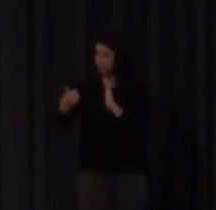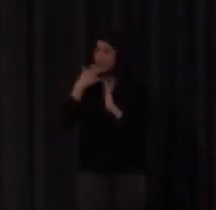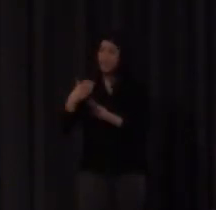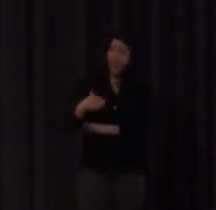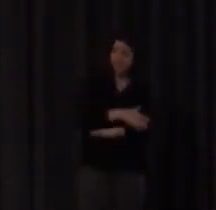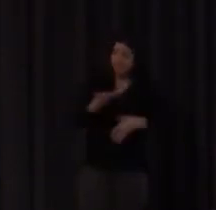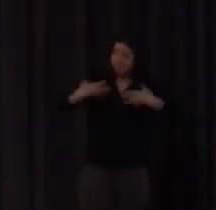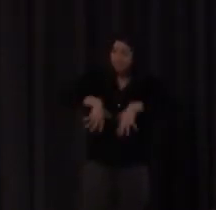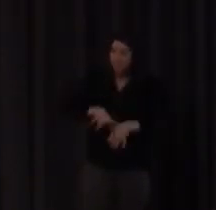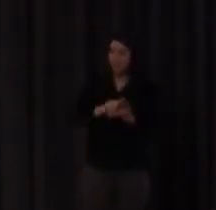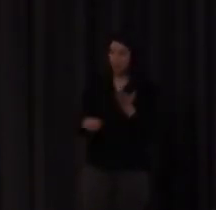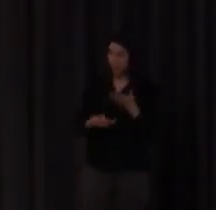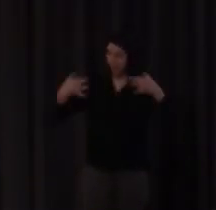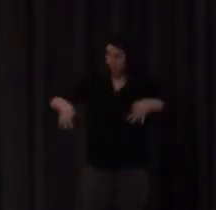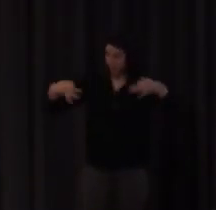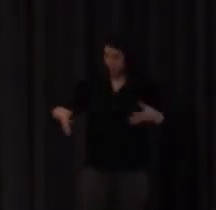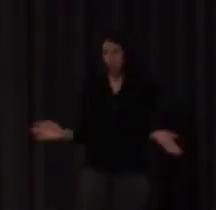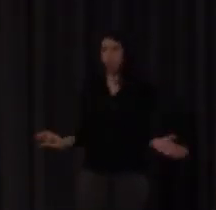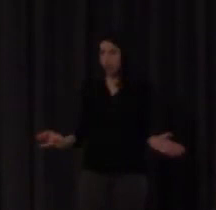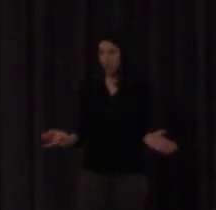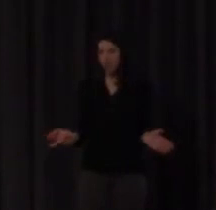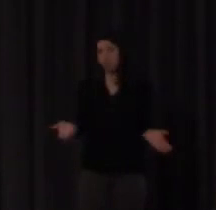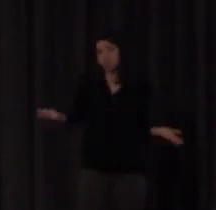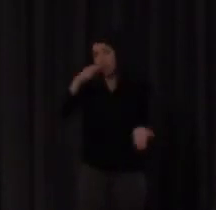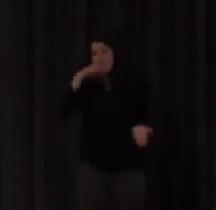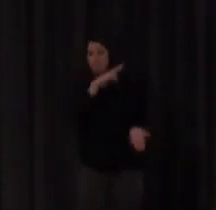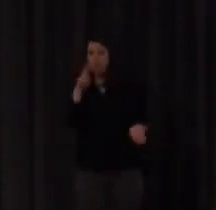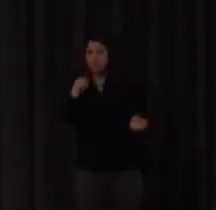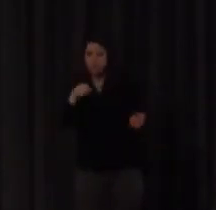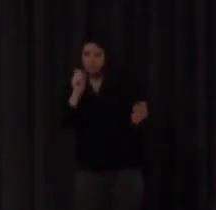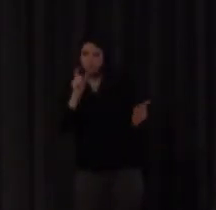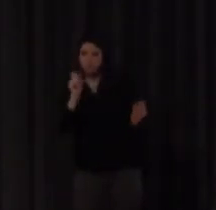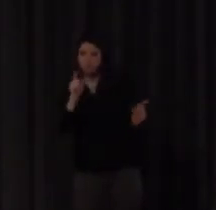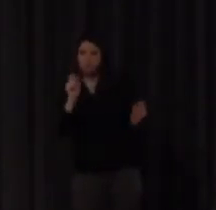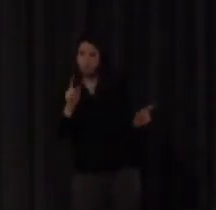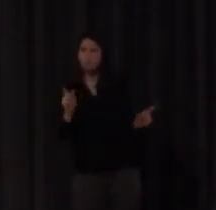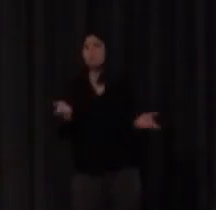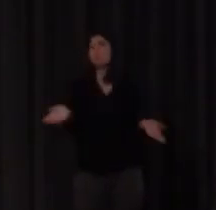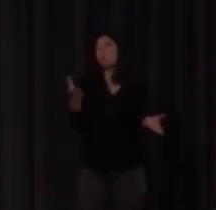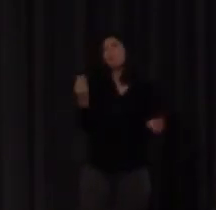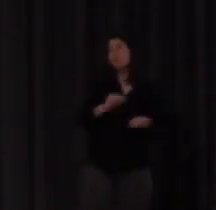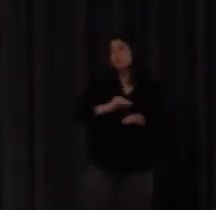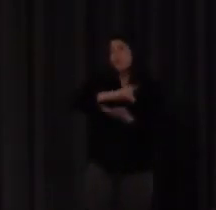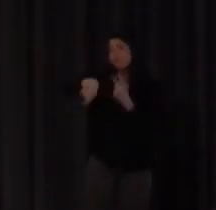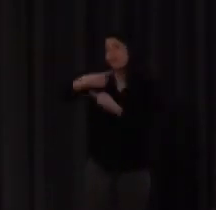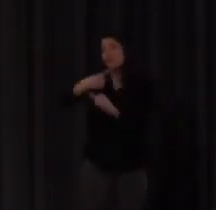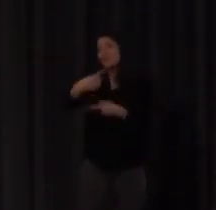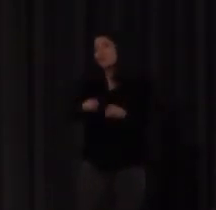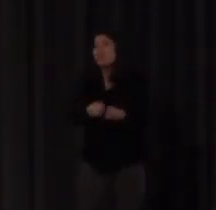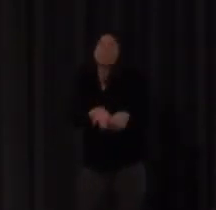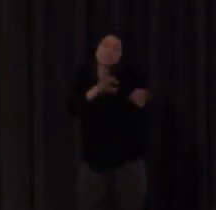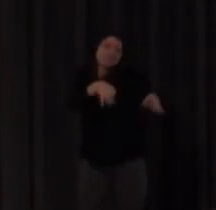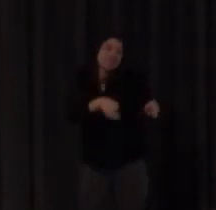esto y vuelvo otra vez a lo mismo para ellos no deja de ser algo testimonial si ahí es verdad han aprendido